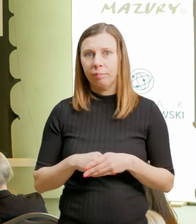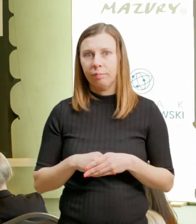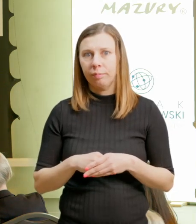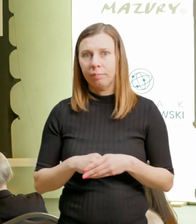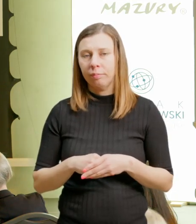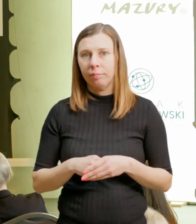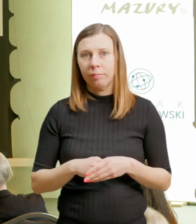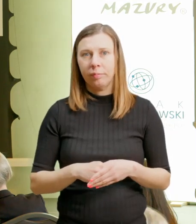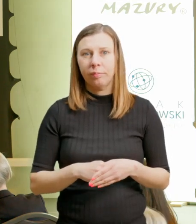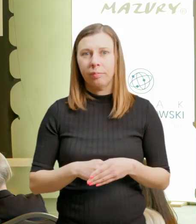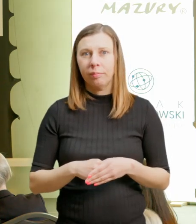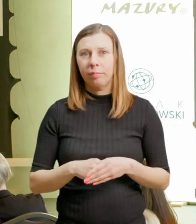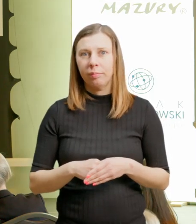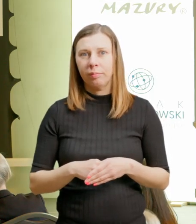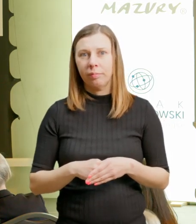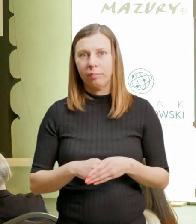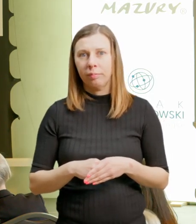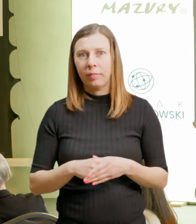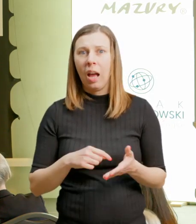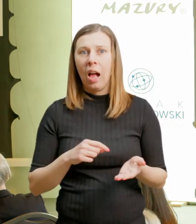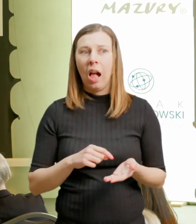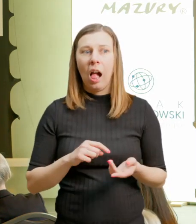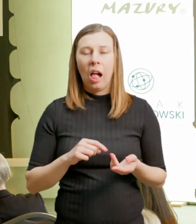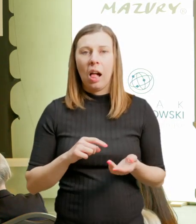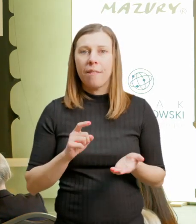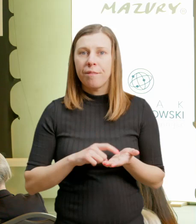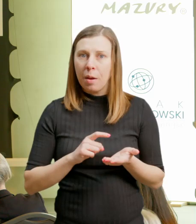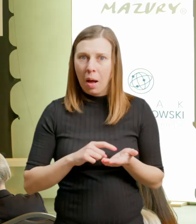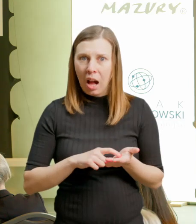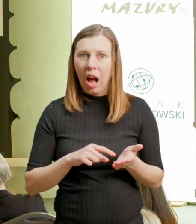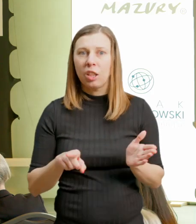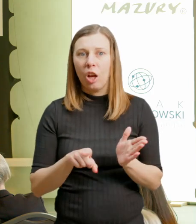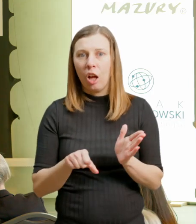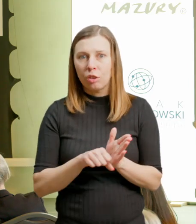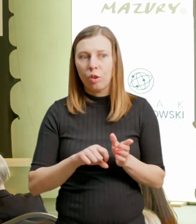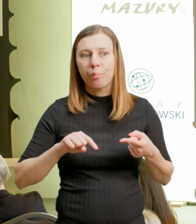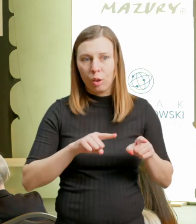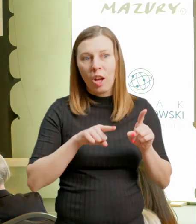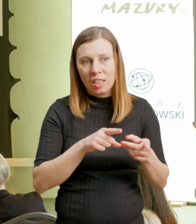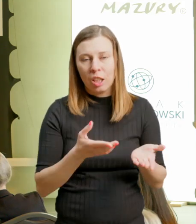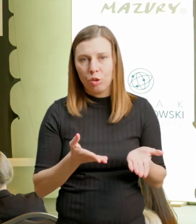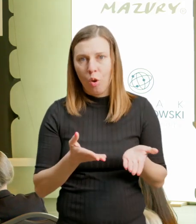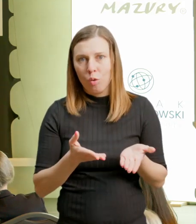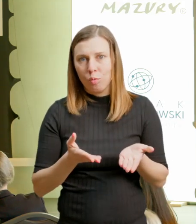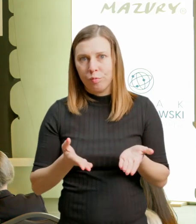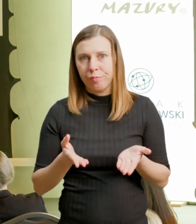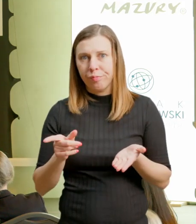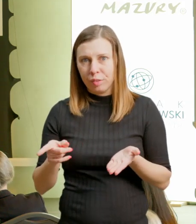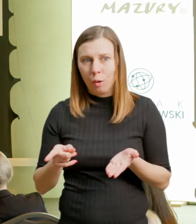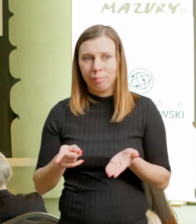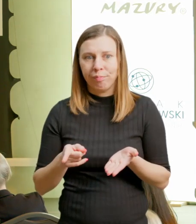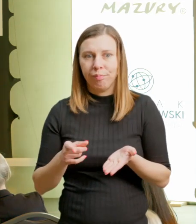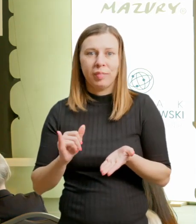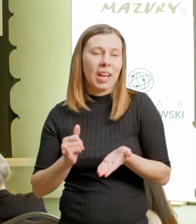strukturę chociażby zakwaterowania, aby zapewnić ten atrakcyjny czas dla seniorów i dla